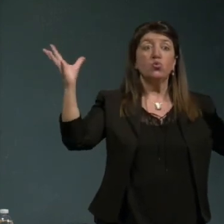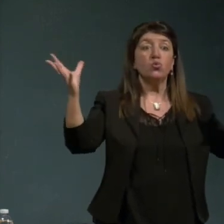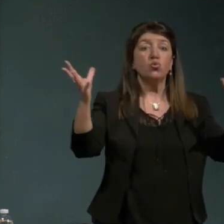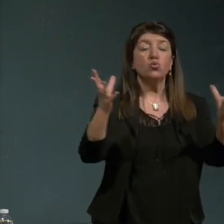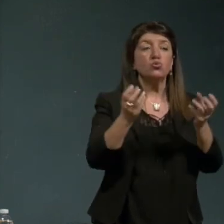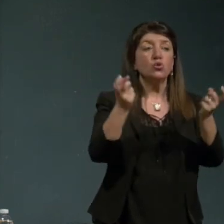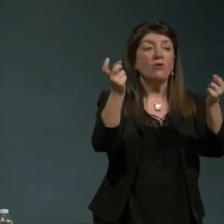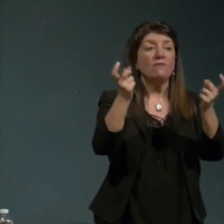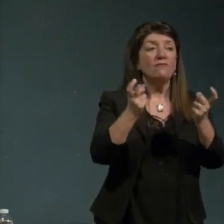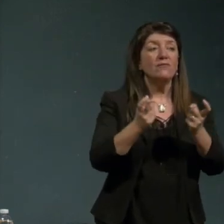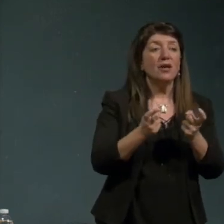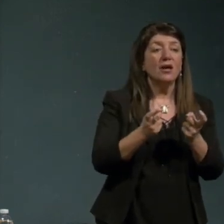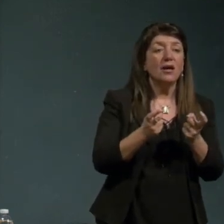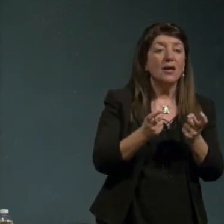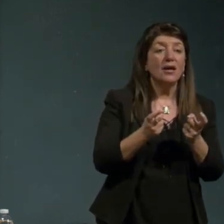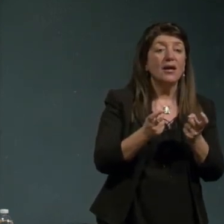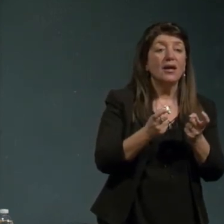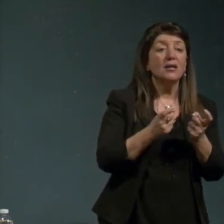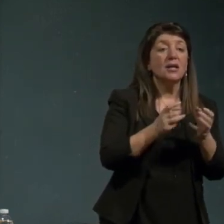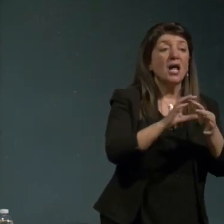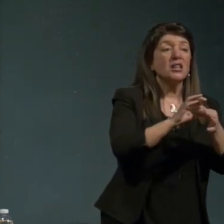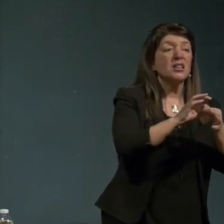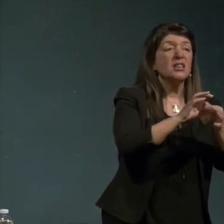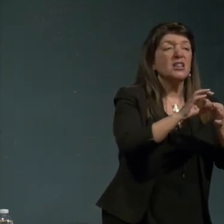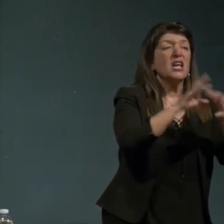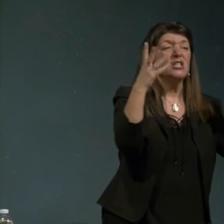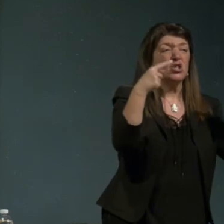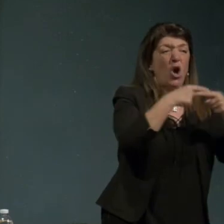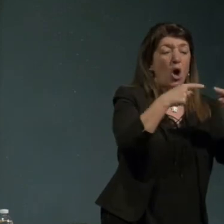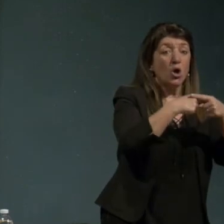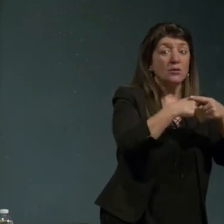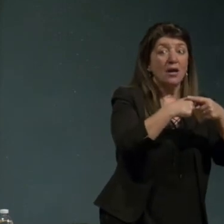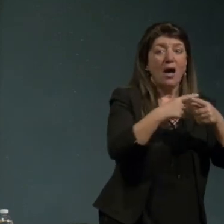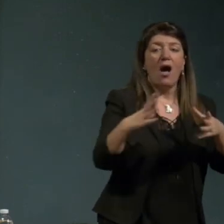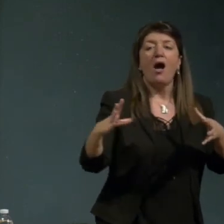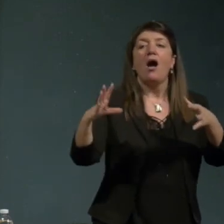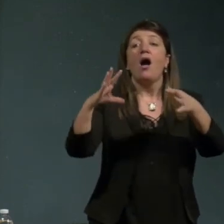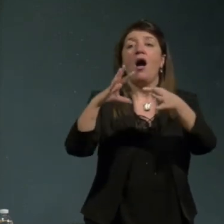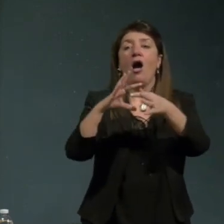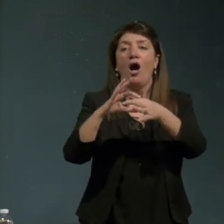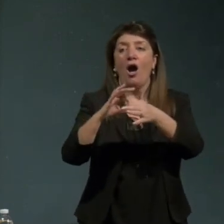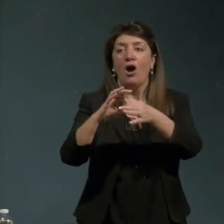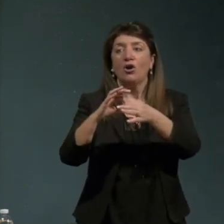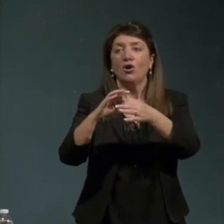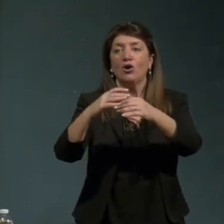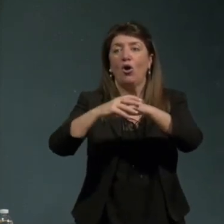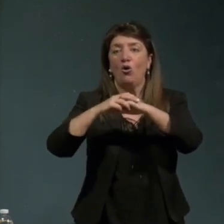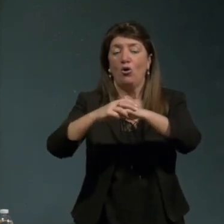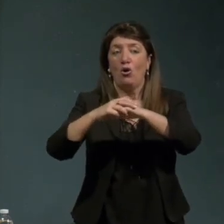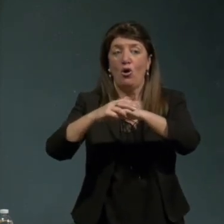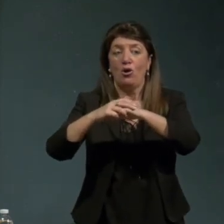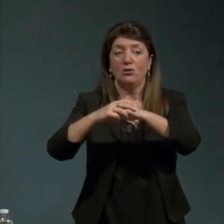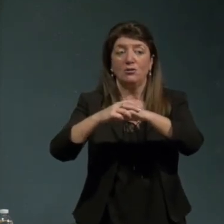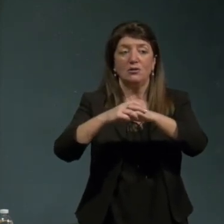discorda e concordia e è vero che oggi possiamo sapere che all